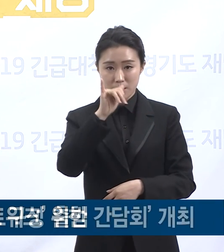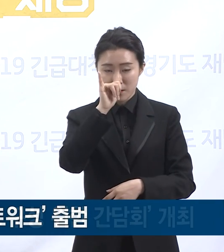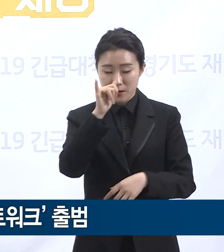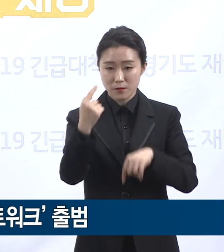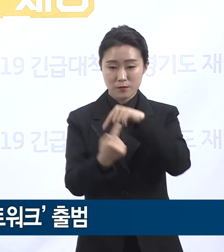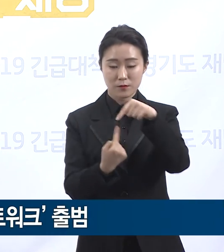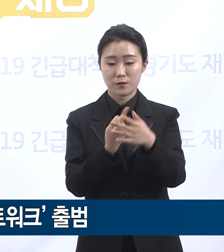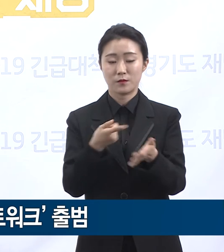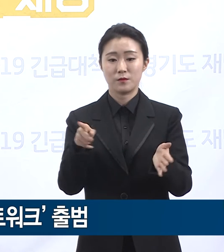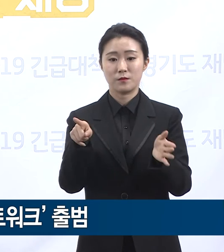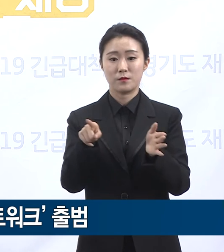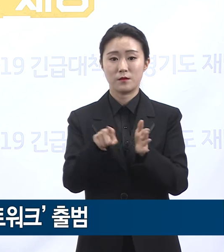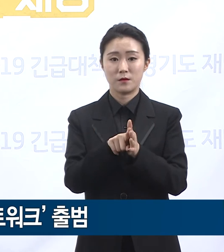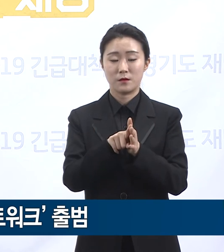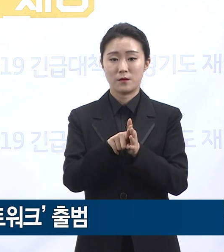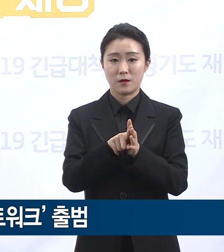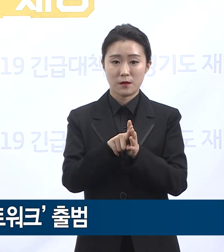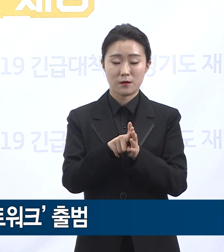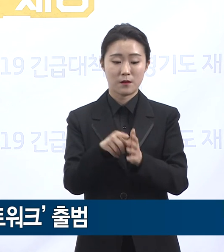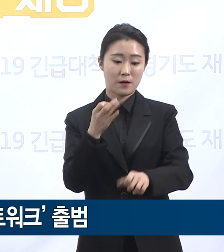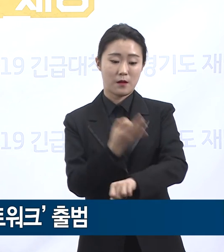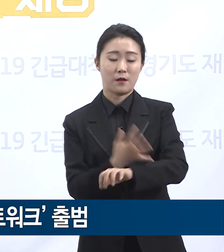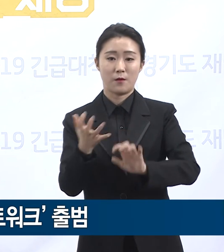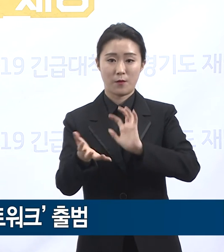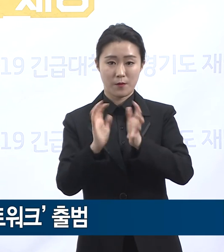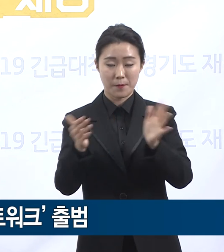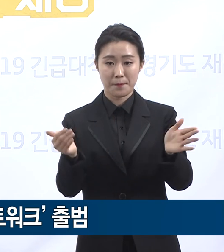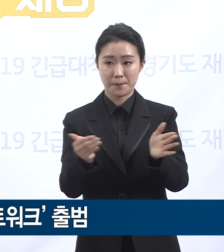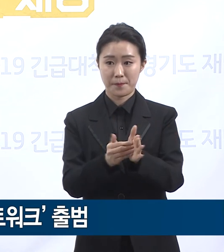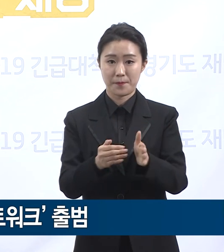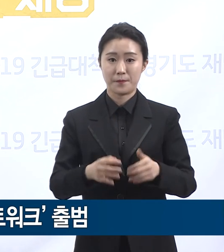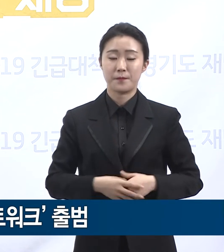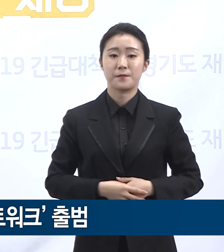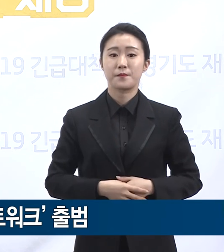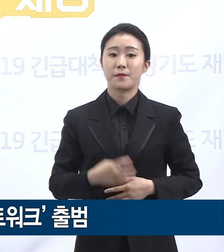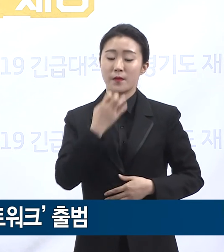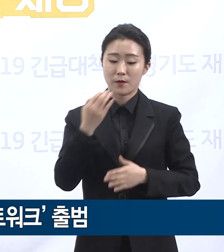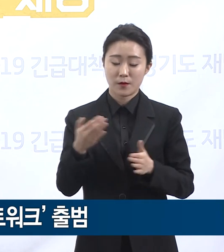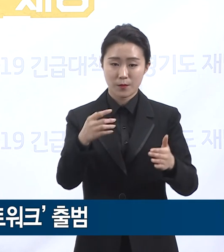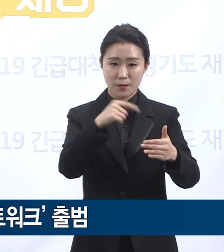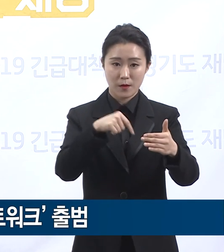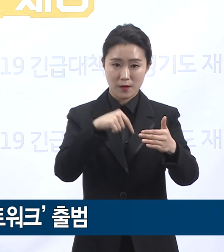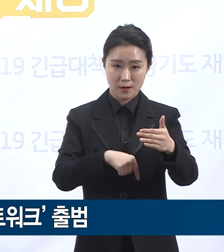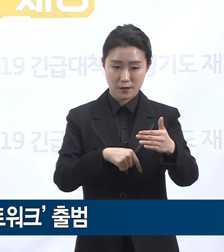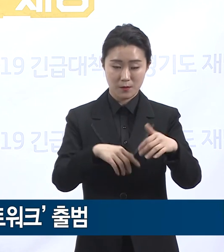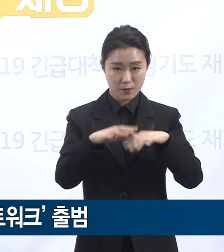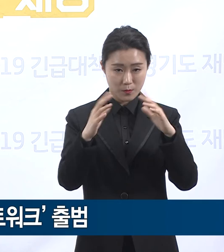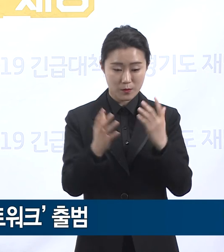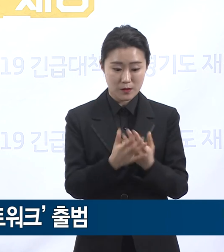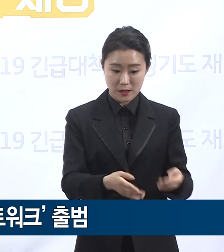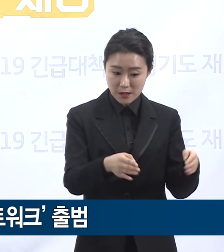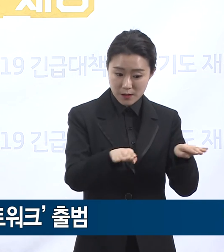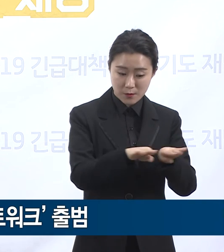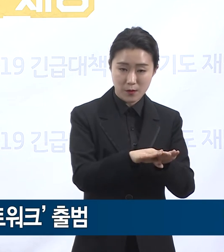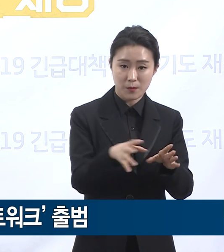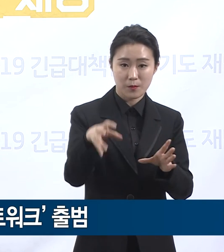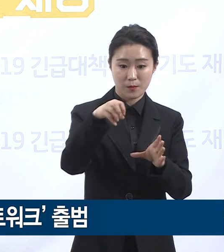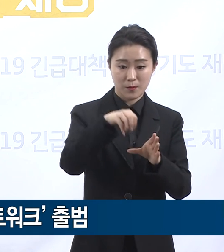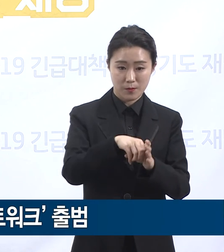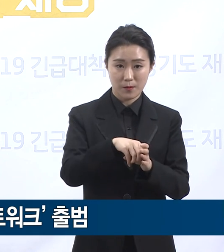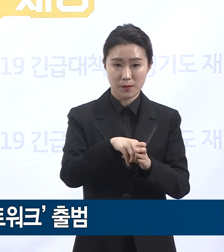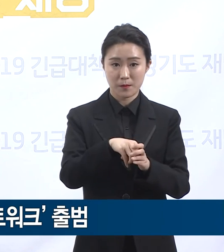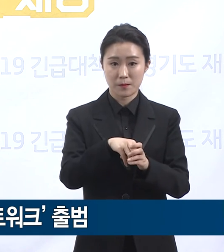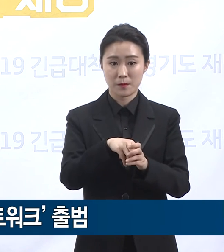생활치료센터 두 곳을 포함하여 확진자 진료에 참여하는 도내 모든 기관들을 포함한 진료협력 네트워크를 전국